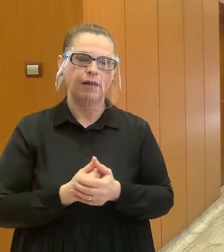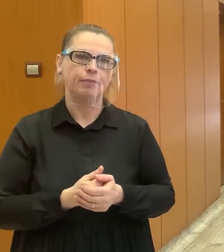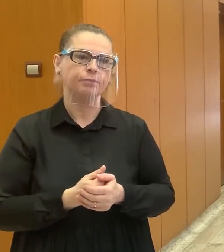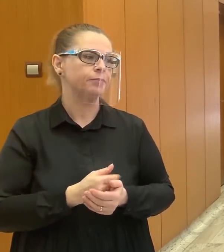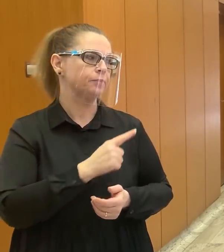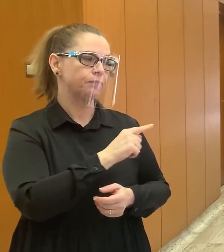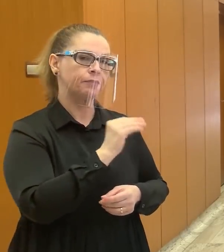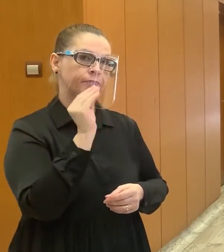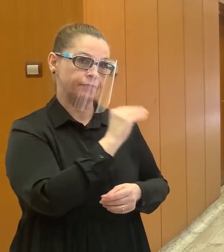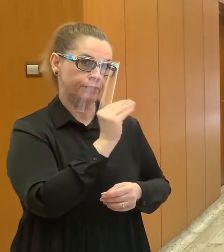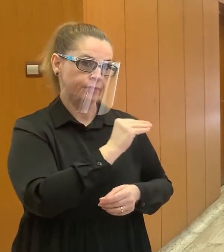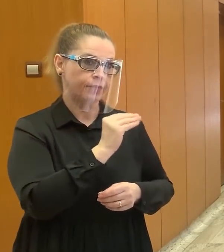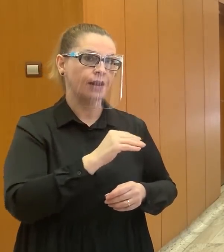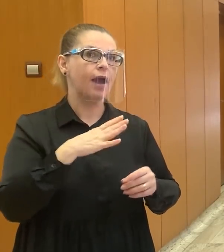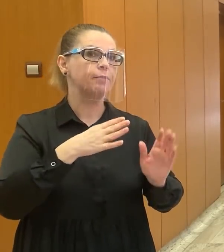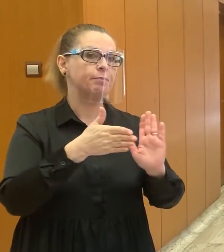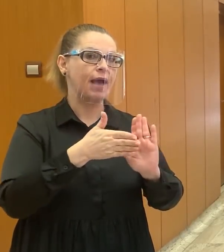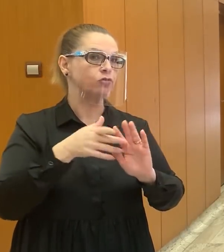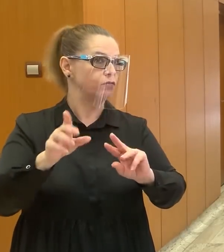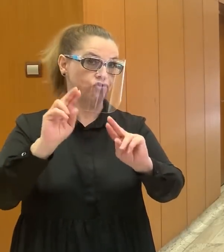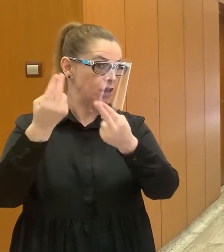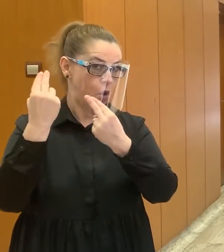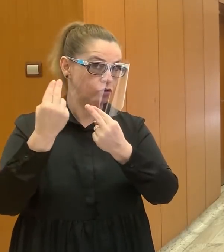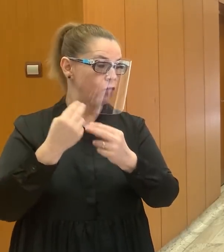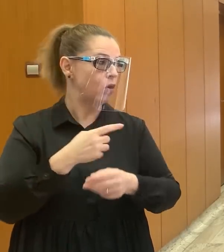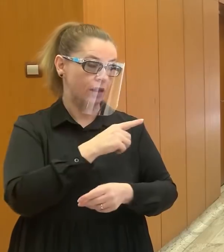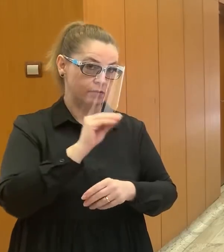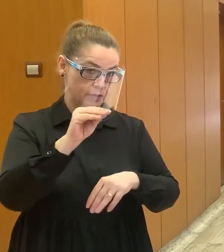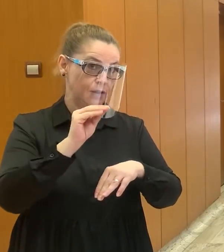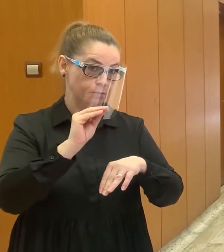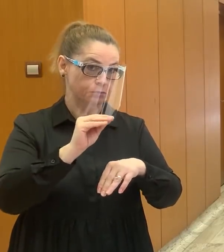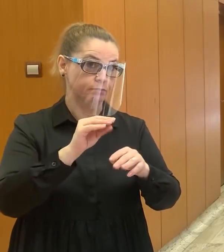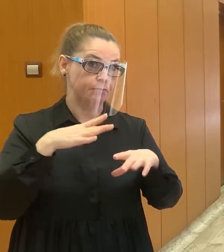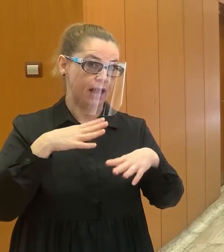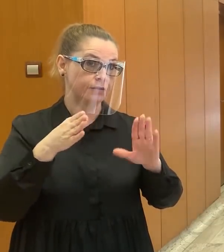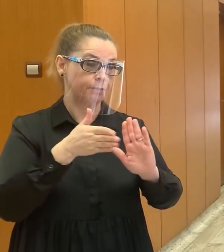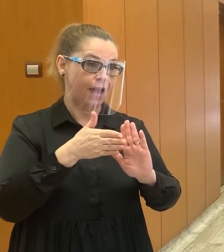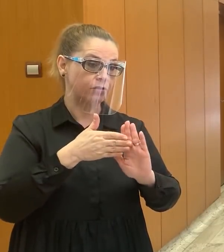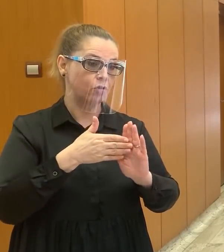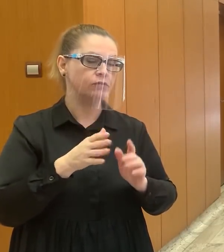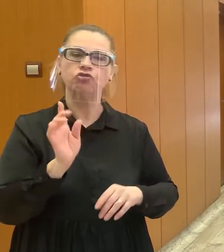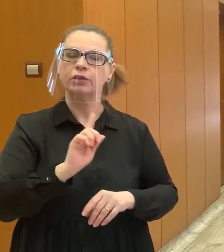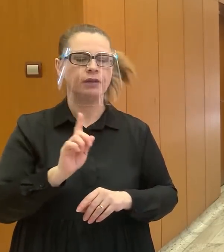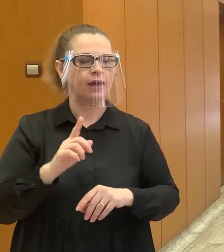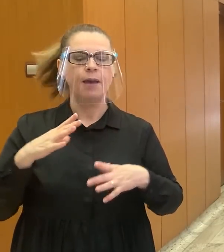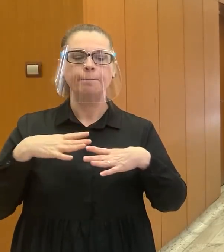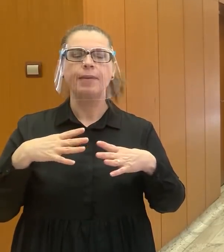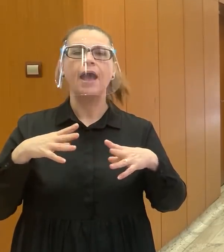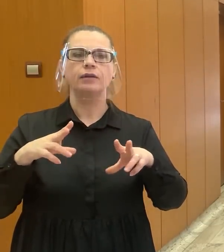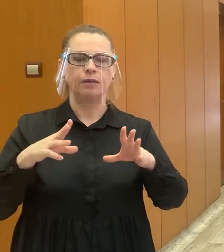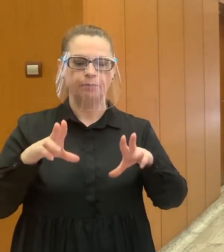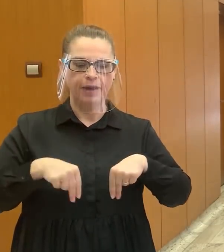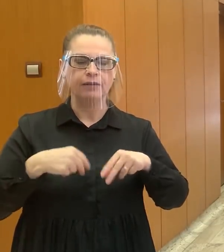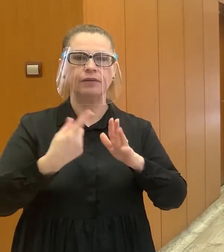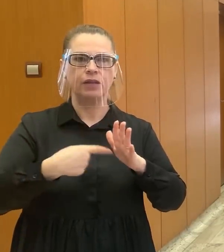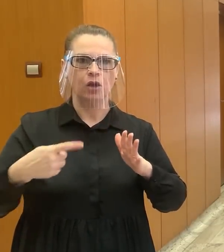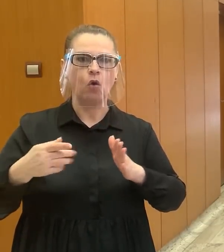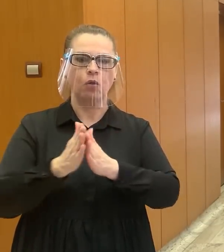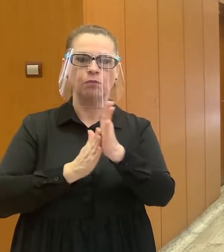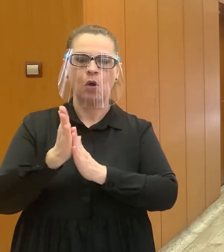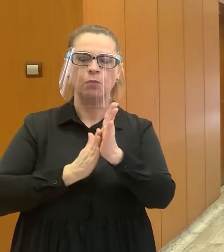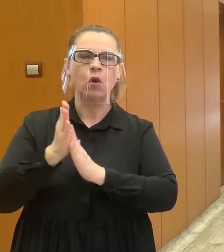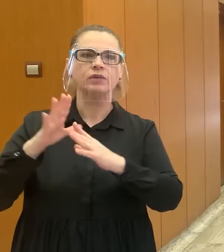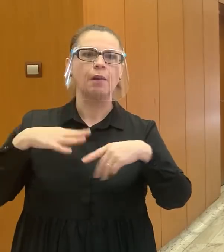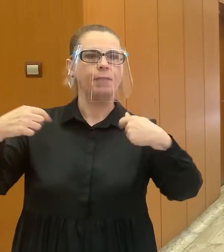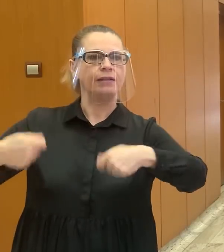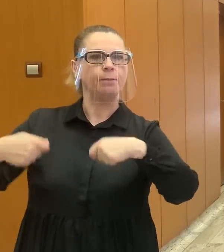Matéviča, že sa neodmohľalo? Nie, nie. Pán predseda Kolár požiadal listom už včera dobeda pani prezidentku, aby